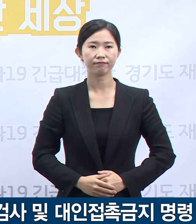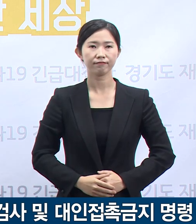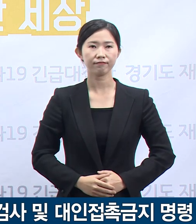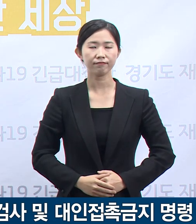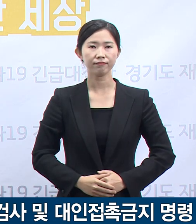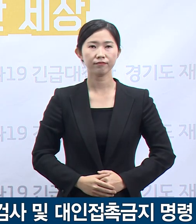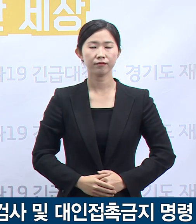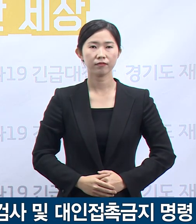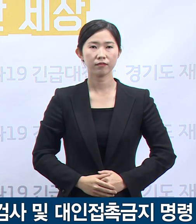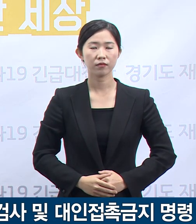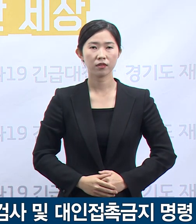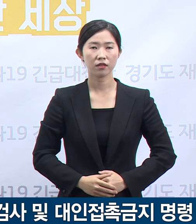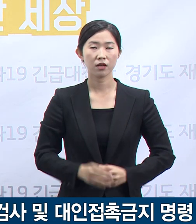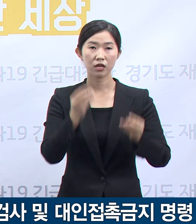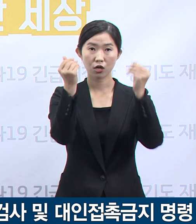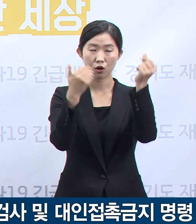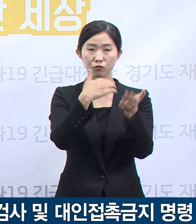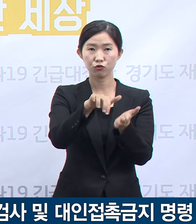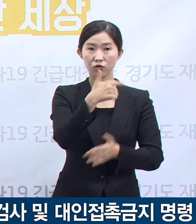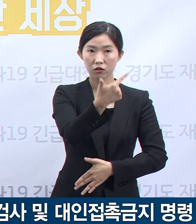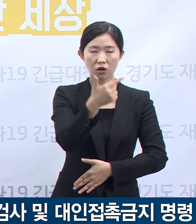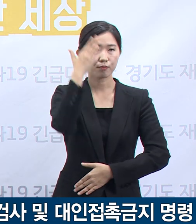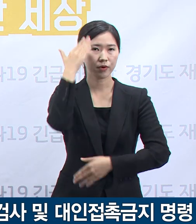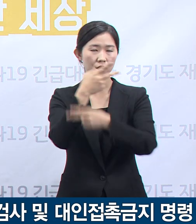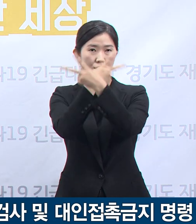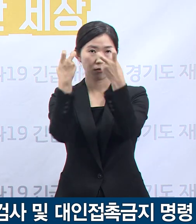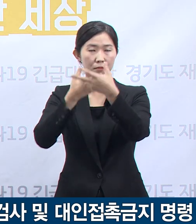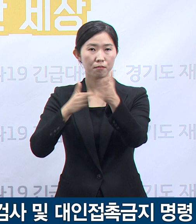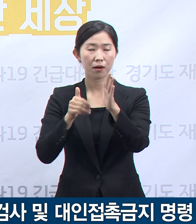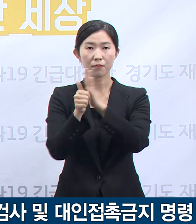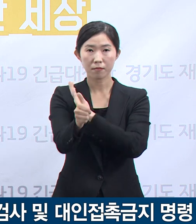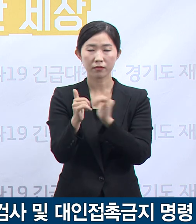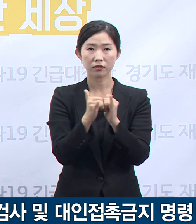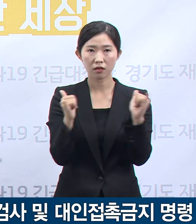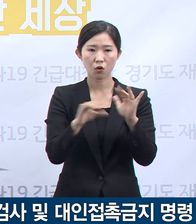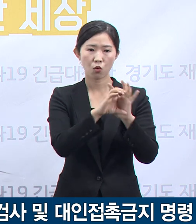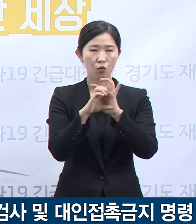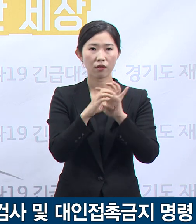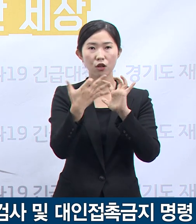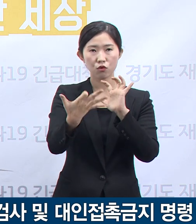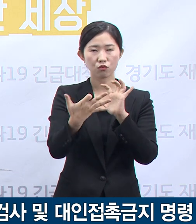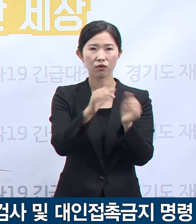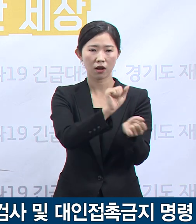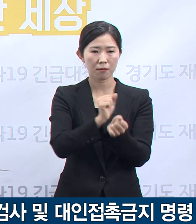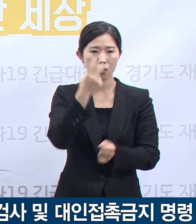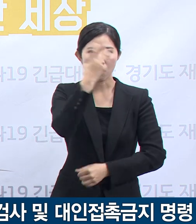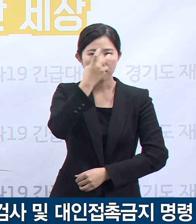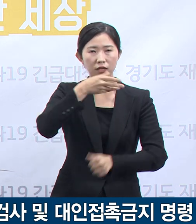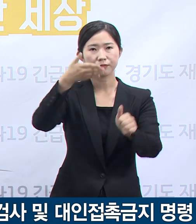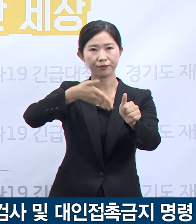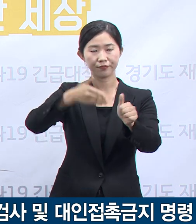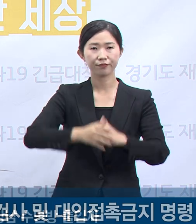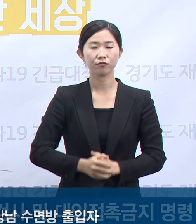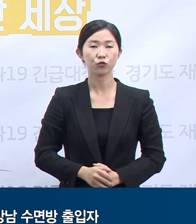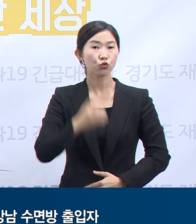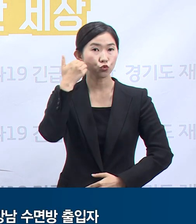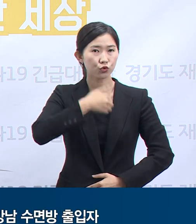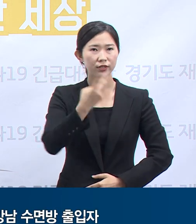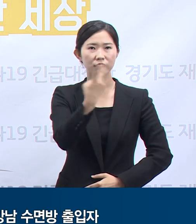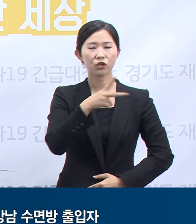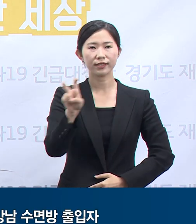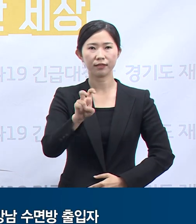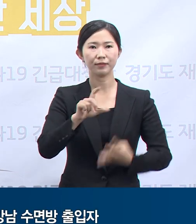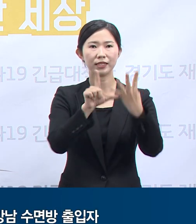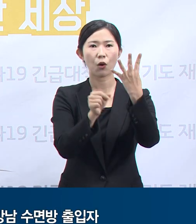다음 업소에 출입자의 코로나19 감염검사와 대인접촉금지를 명합니다. 대상자는 2020년